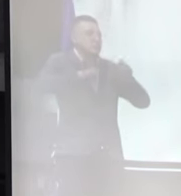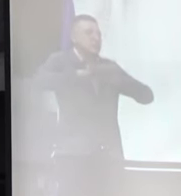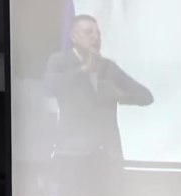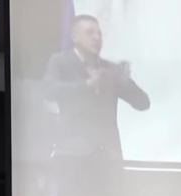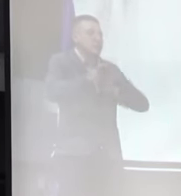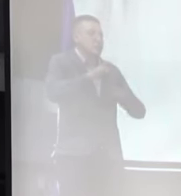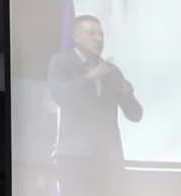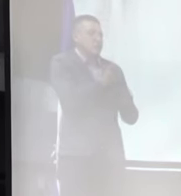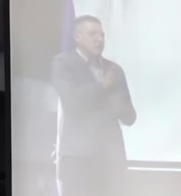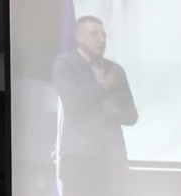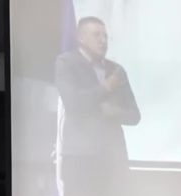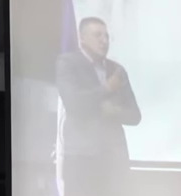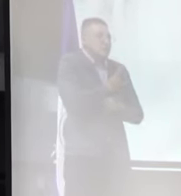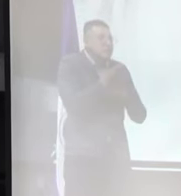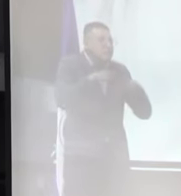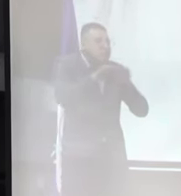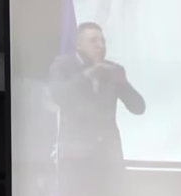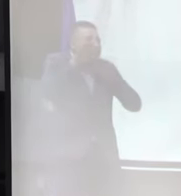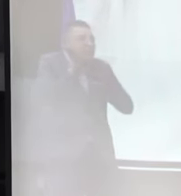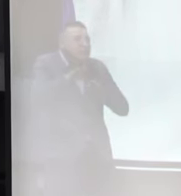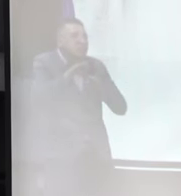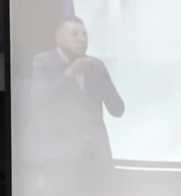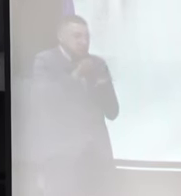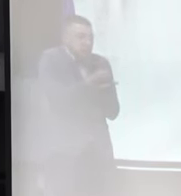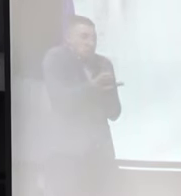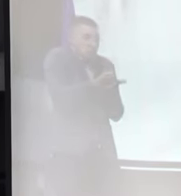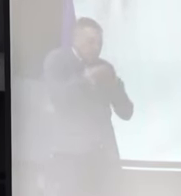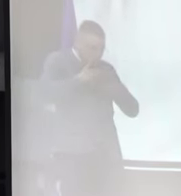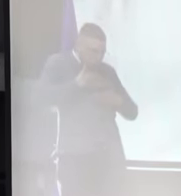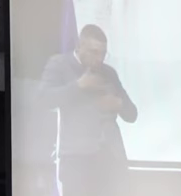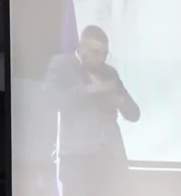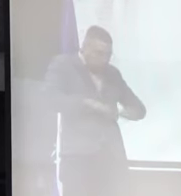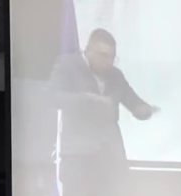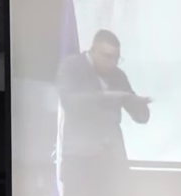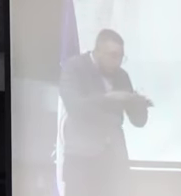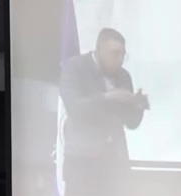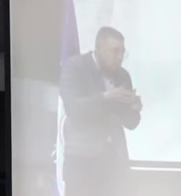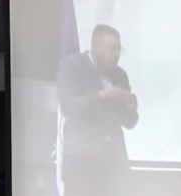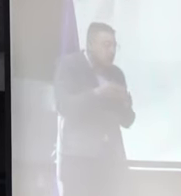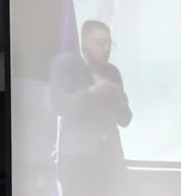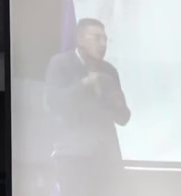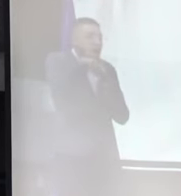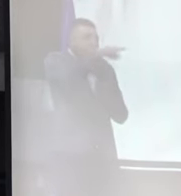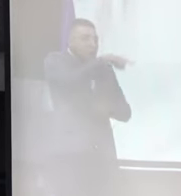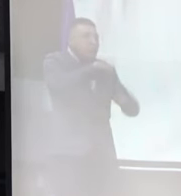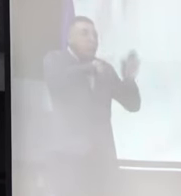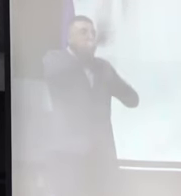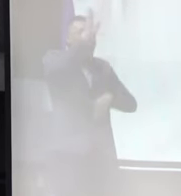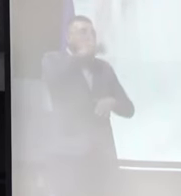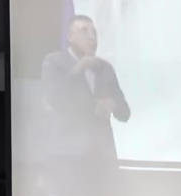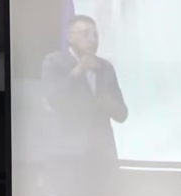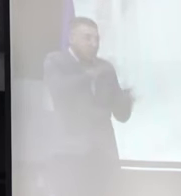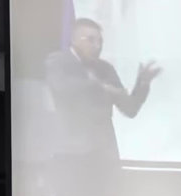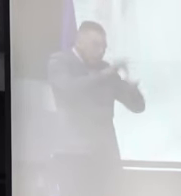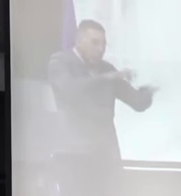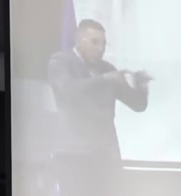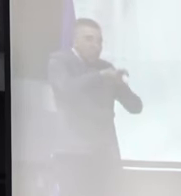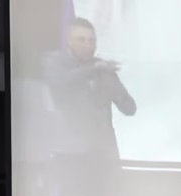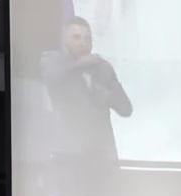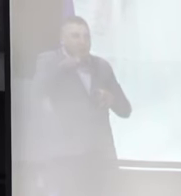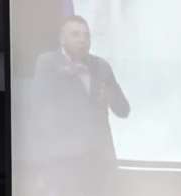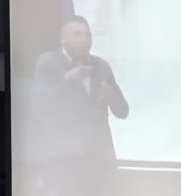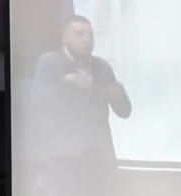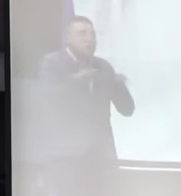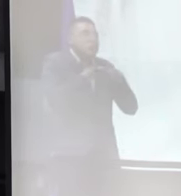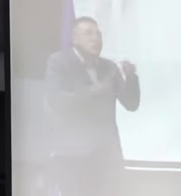Desde lo que podemos hacer como representantes en biología, desde ese pequeño espacio, porque el más es el que ustedes están aquí invocando, pero es una ayuda que